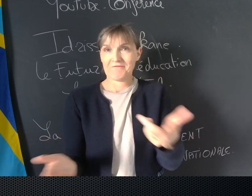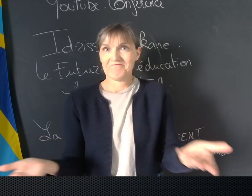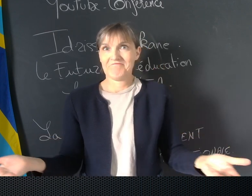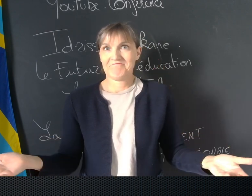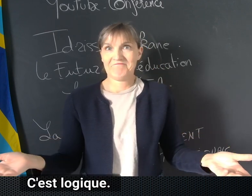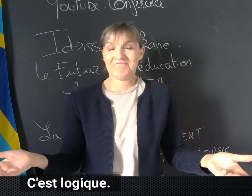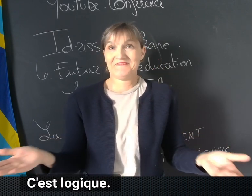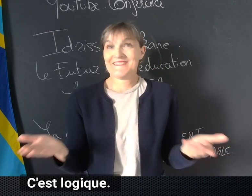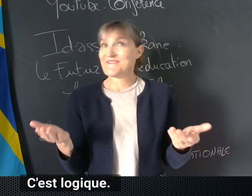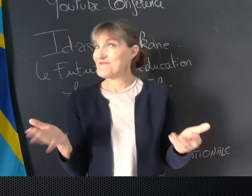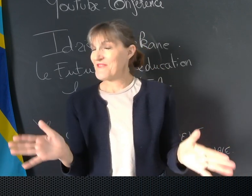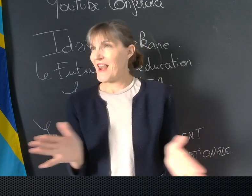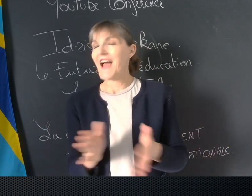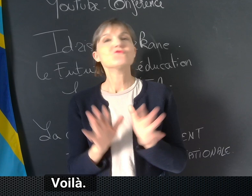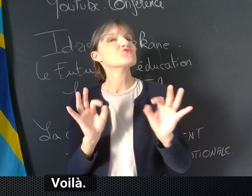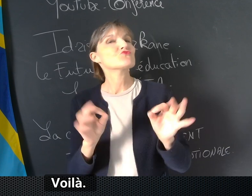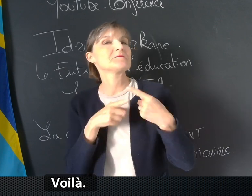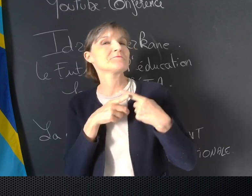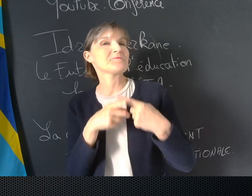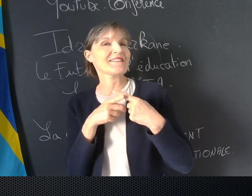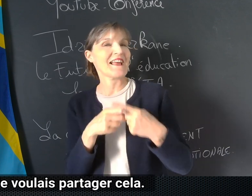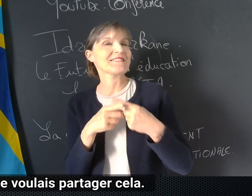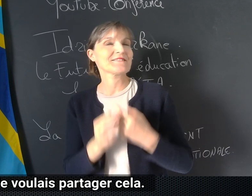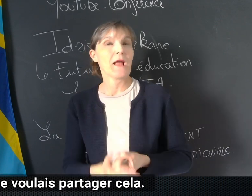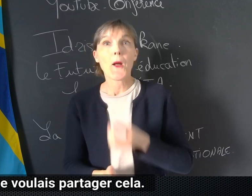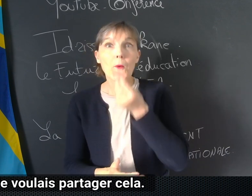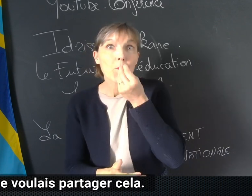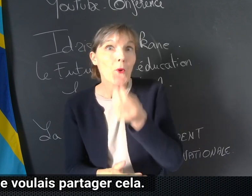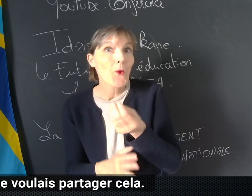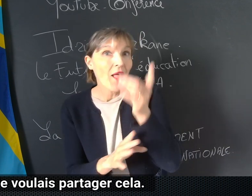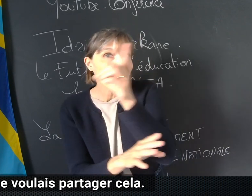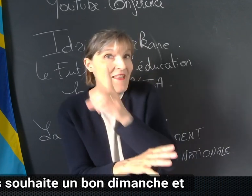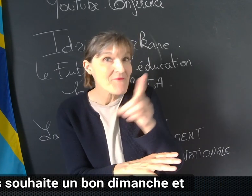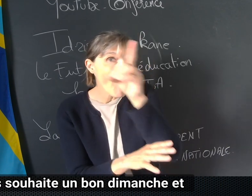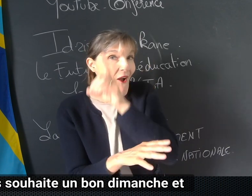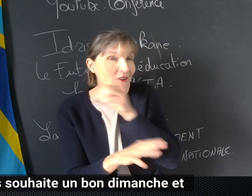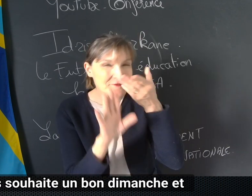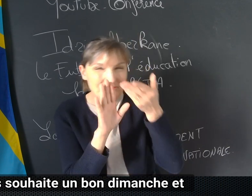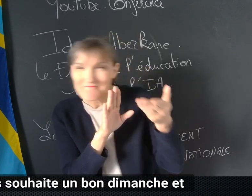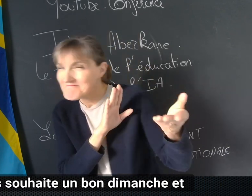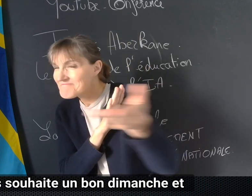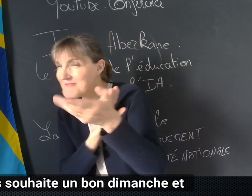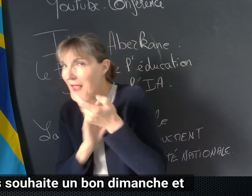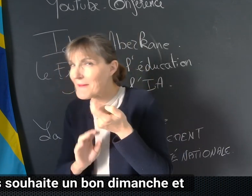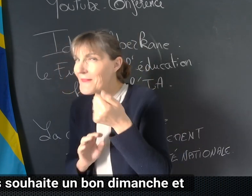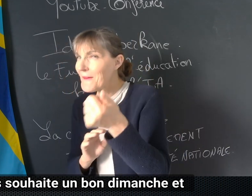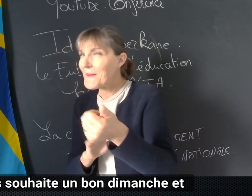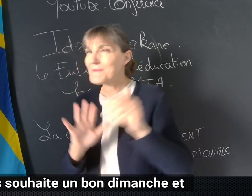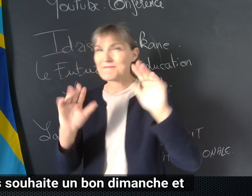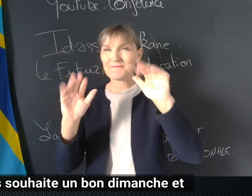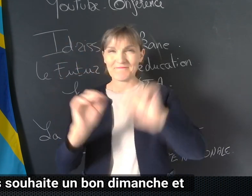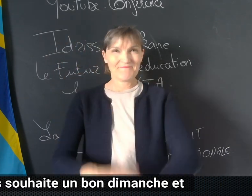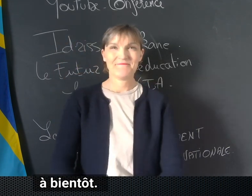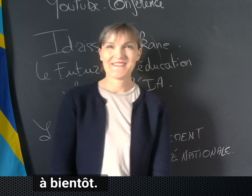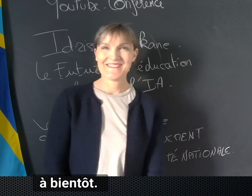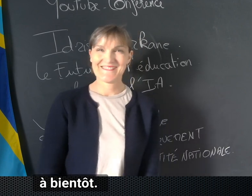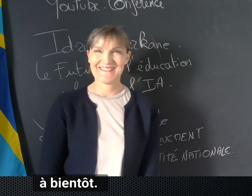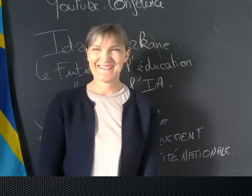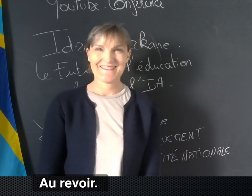C'est logique. Voilà. Je voulais partager cela. Je vous souhaite un bon dimanche. Et à bientôt. Au revoir.